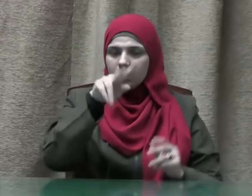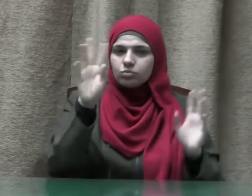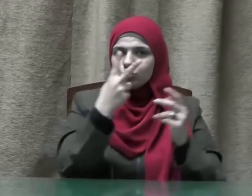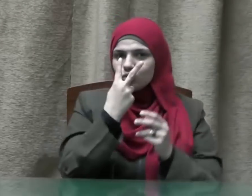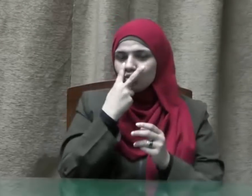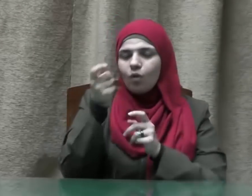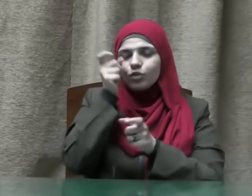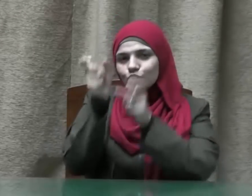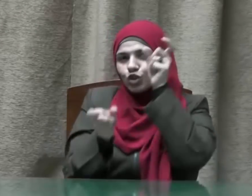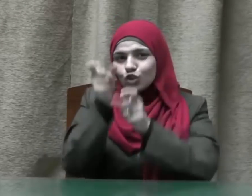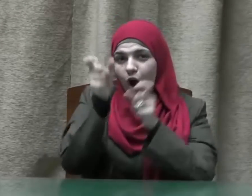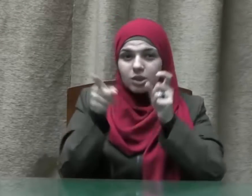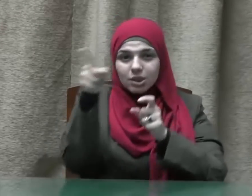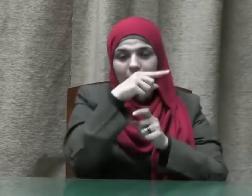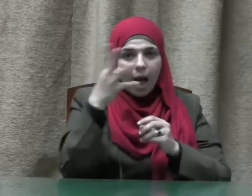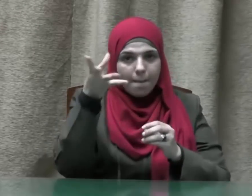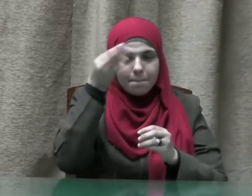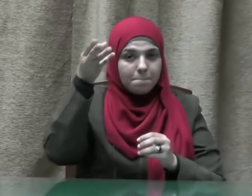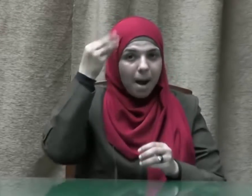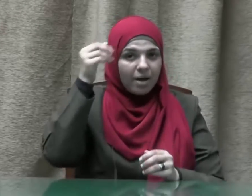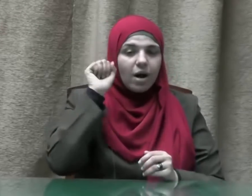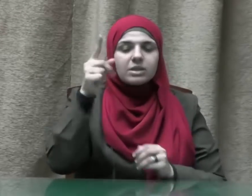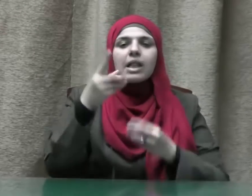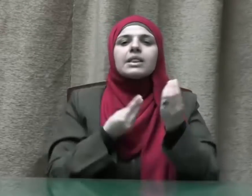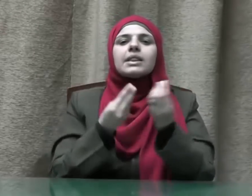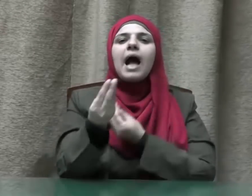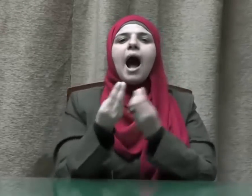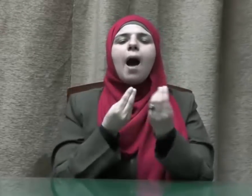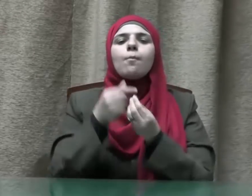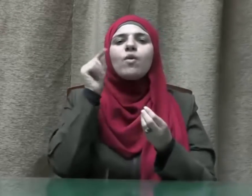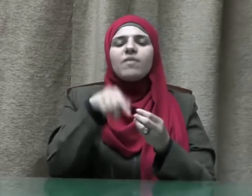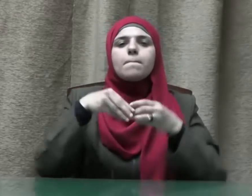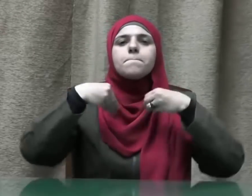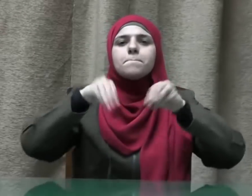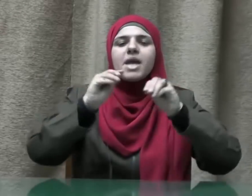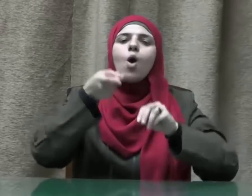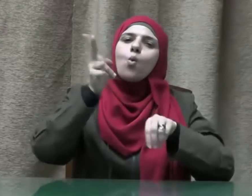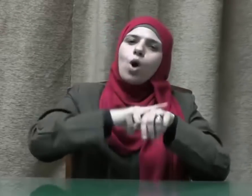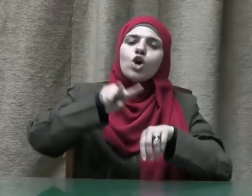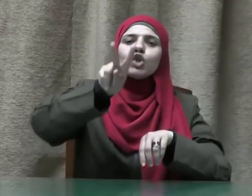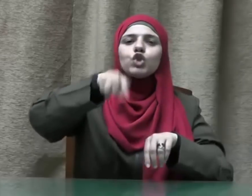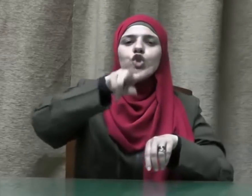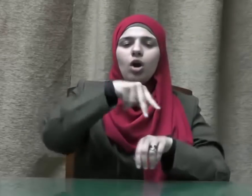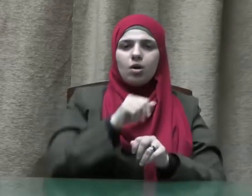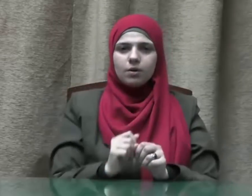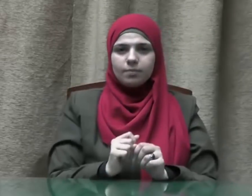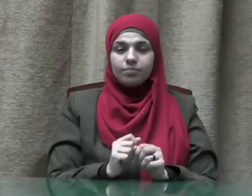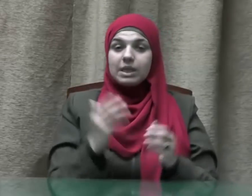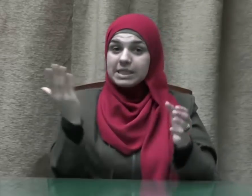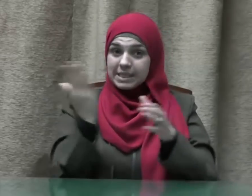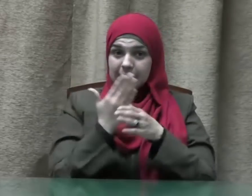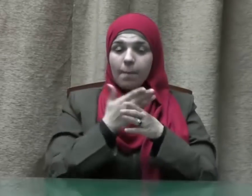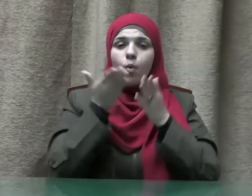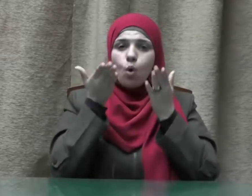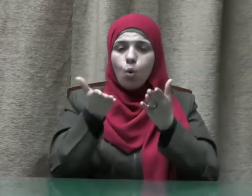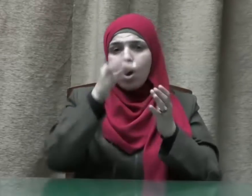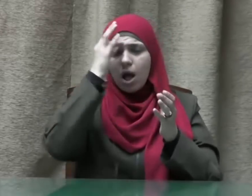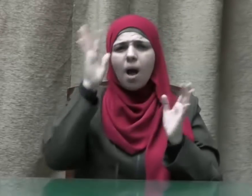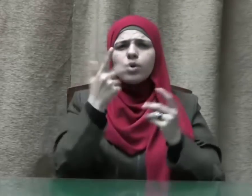أحوال الشخص في معاملاته بيعاً وشراءاً لذلك عندما شهد رجل